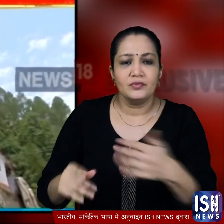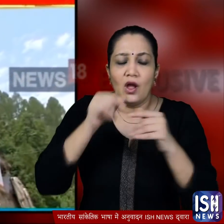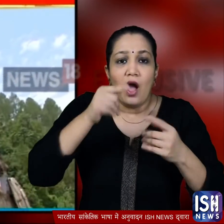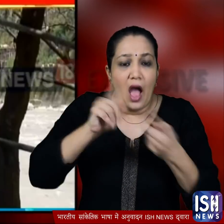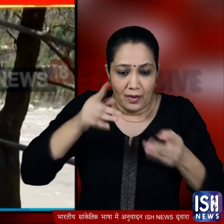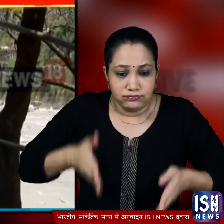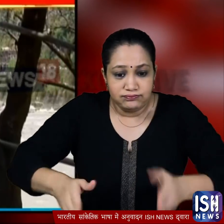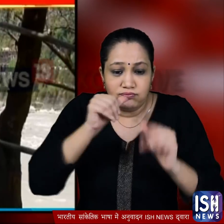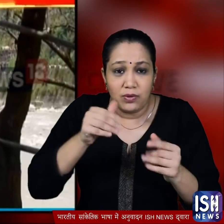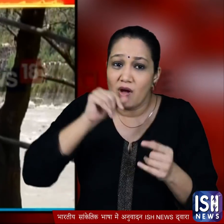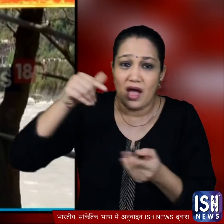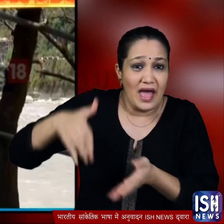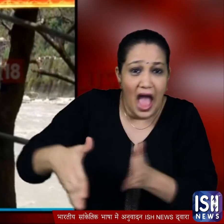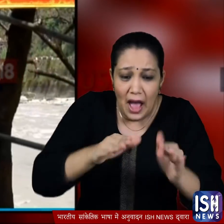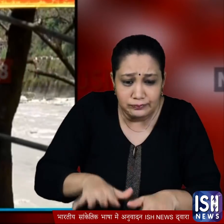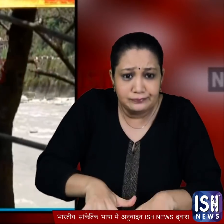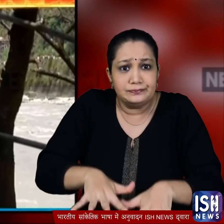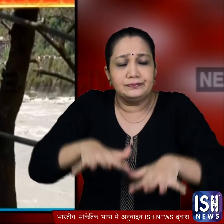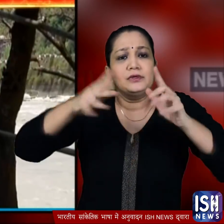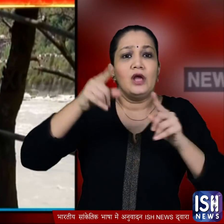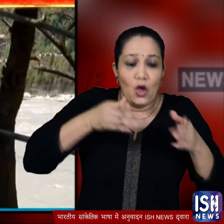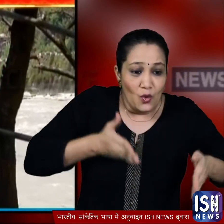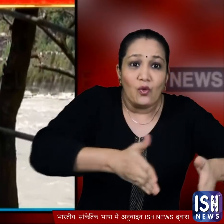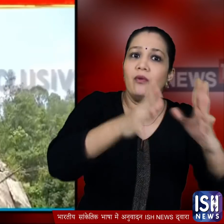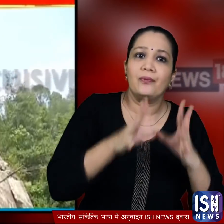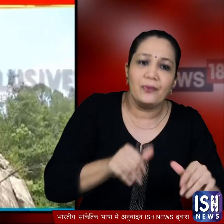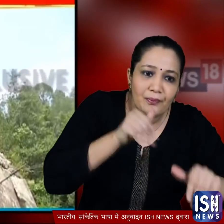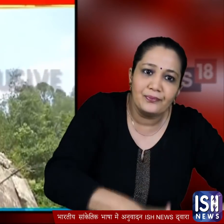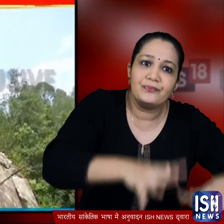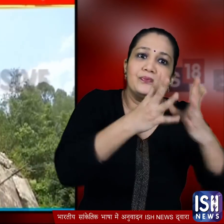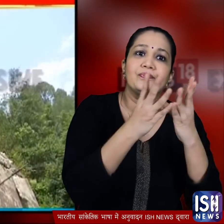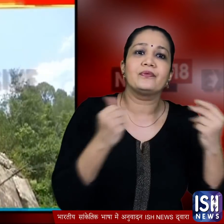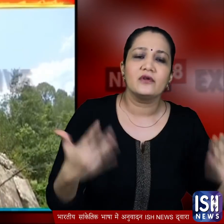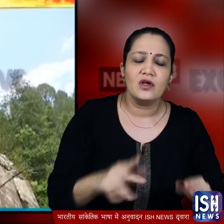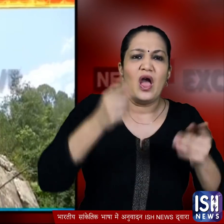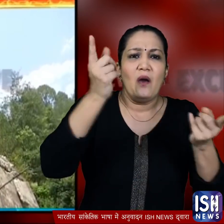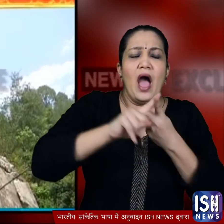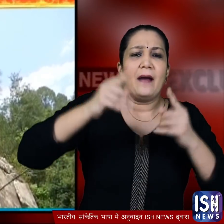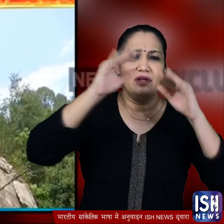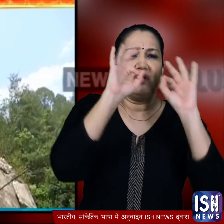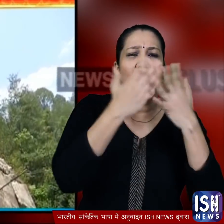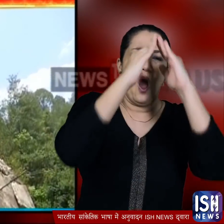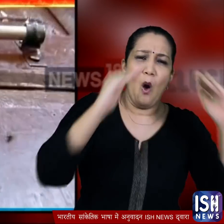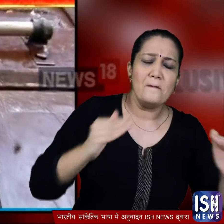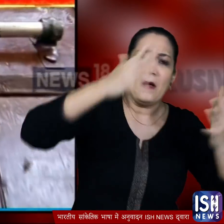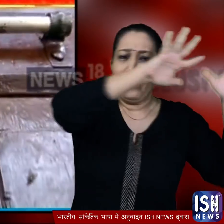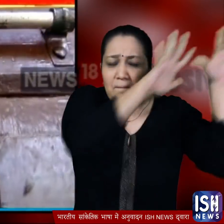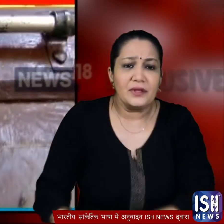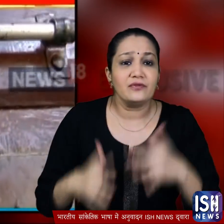का जलस्तर बढ़ने से आने जाने का जो रास्ता था वो भी पानी में समा गया बारिश में एक परिवार के मकान का बड़ा हिस्सा नीचे गिर गया इन हालात में उन